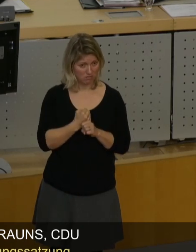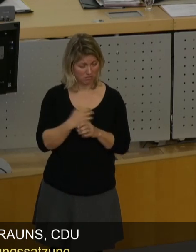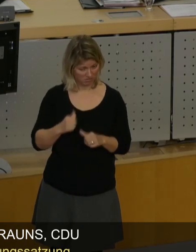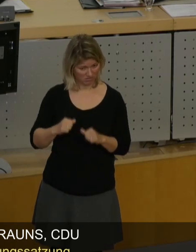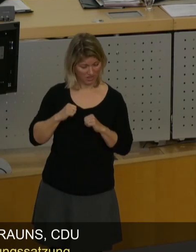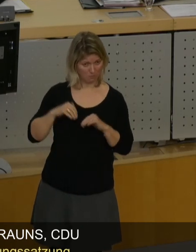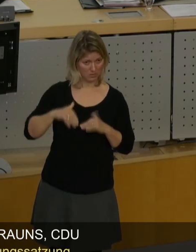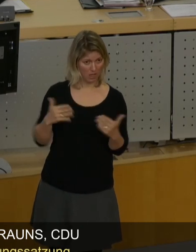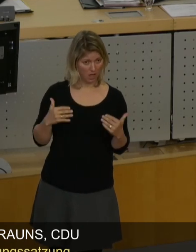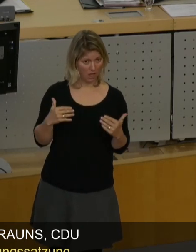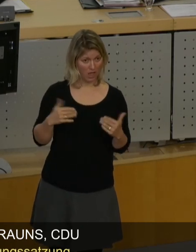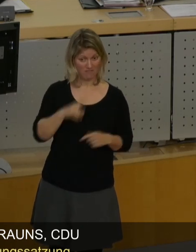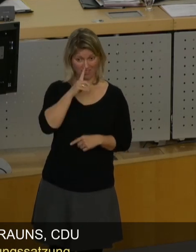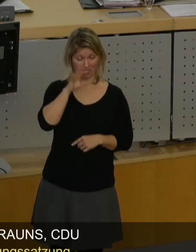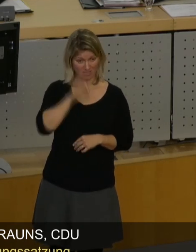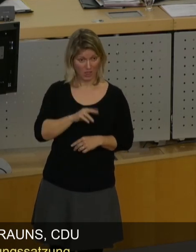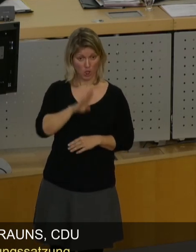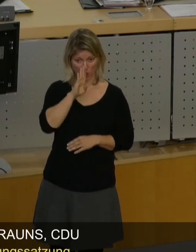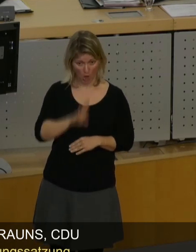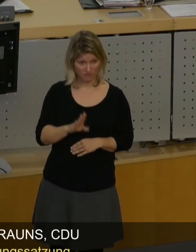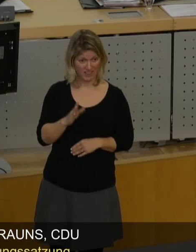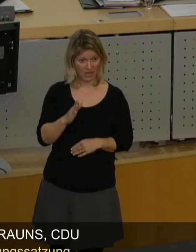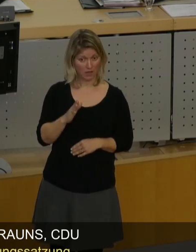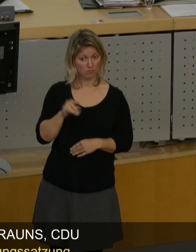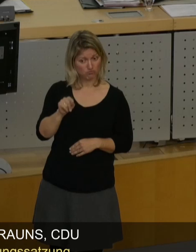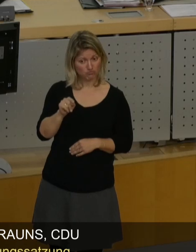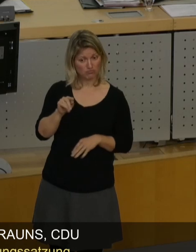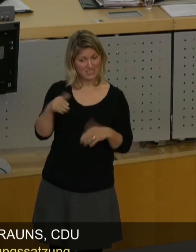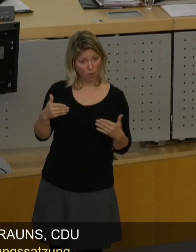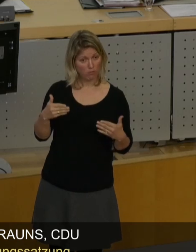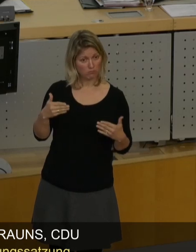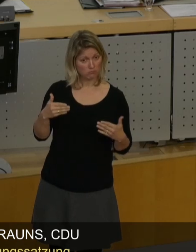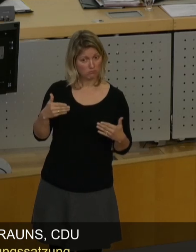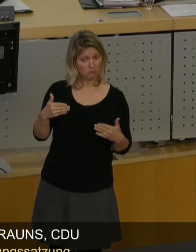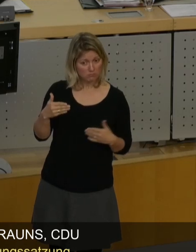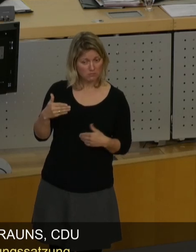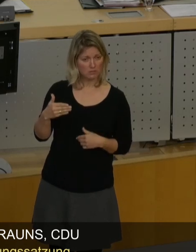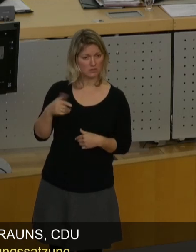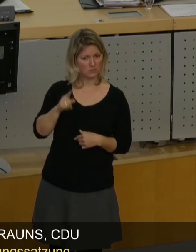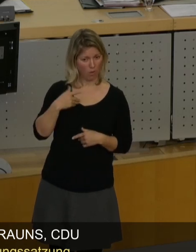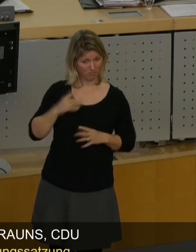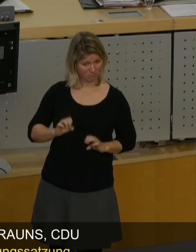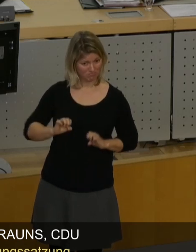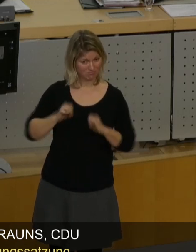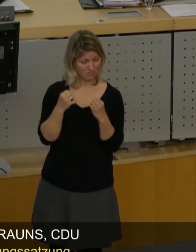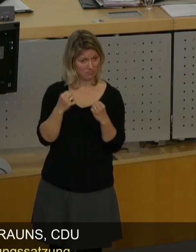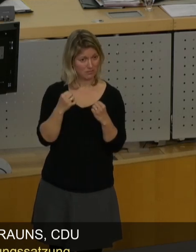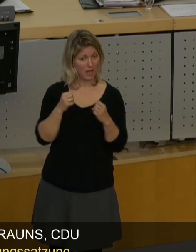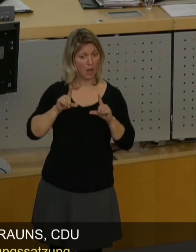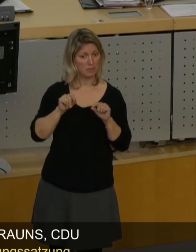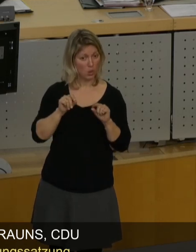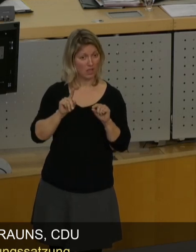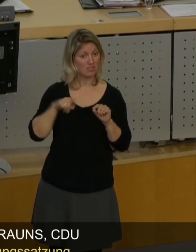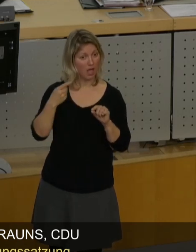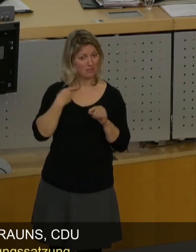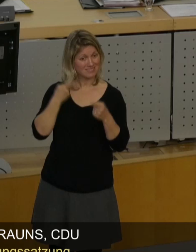eine solche Notwendigkeit befürworte, bringt es das, was Sie machen, dann kommt man da zu